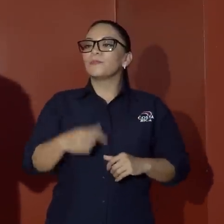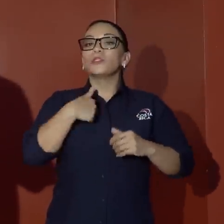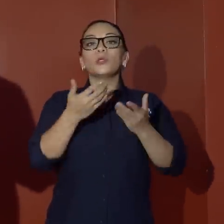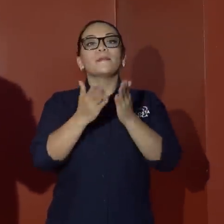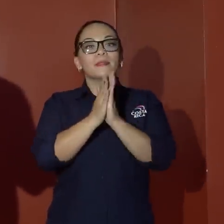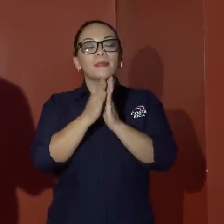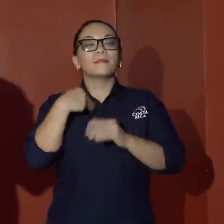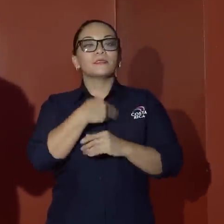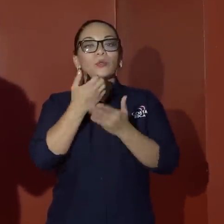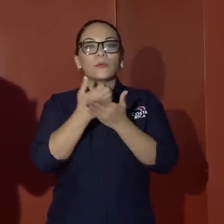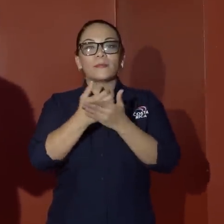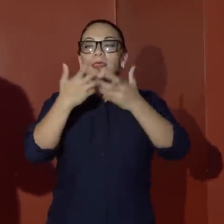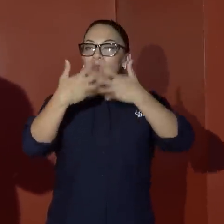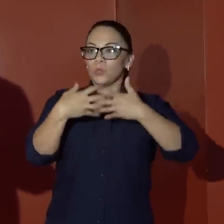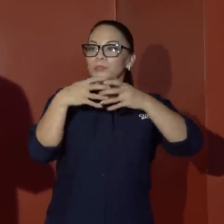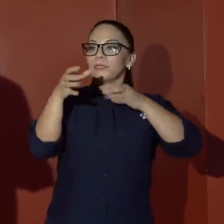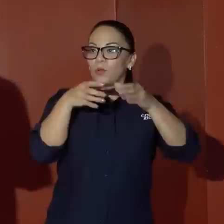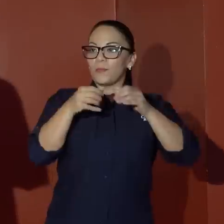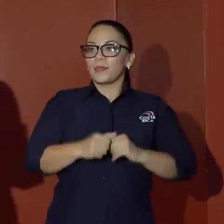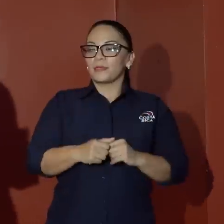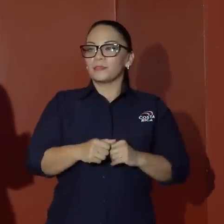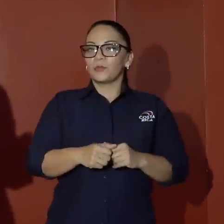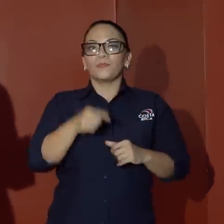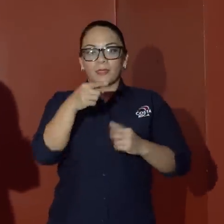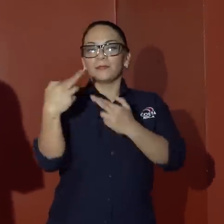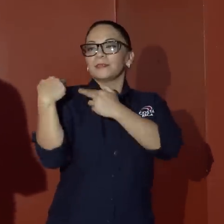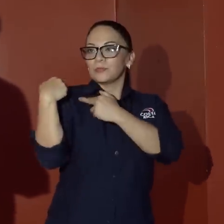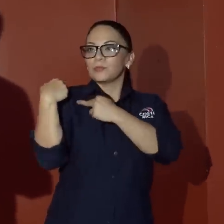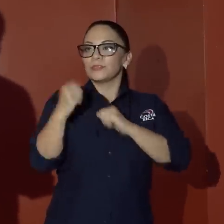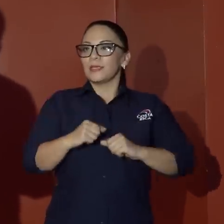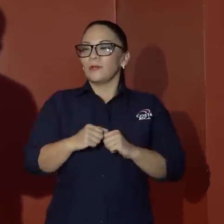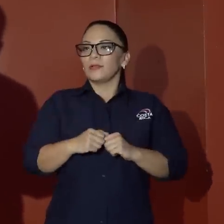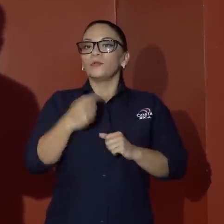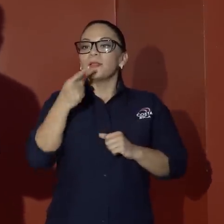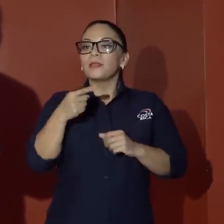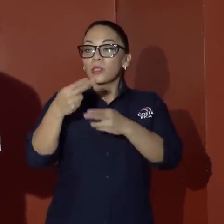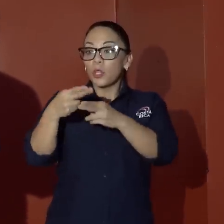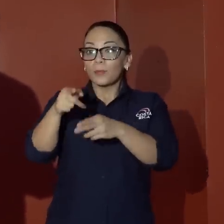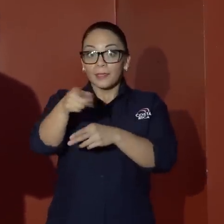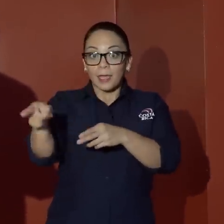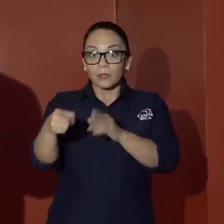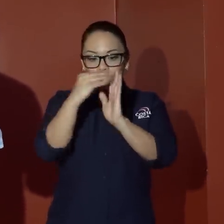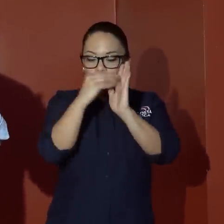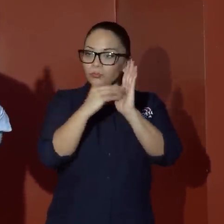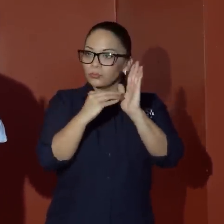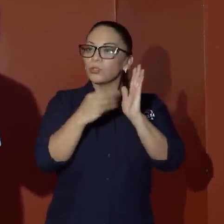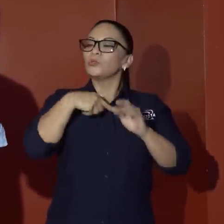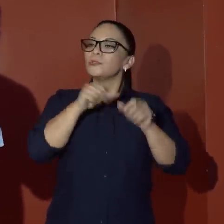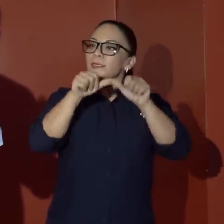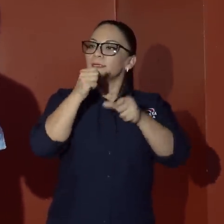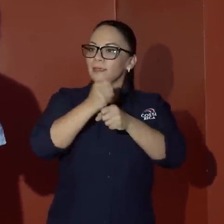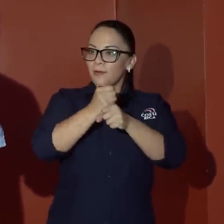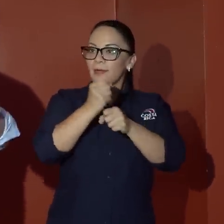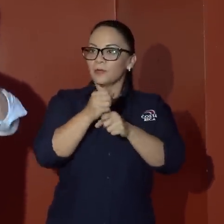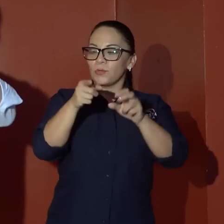pedí al Ministro de Economía, Industria y Comercio, que es el que lleva el liderazgo, que tomara los nombres de ellos, y vamos a seguir trabajando